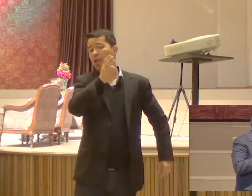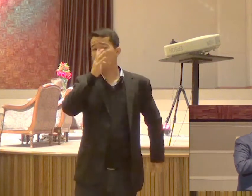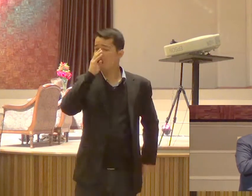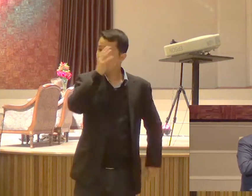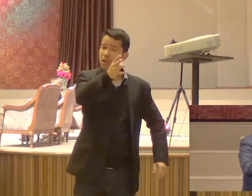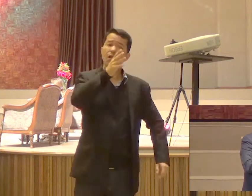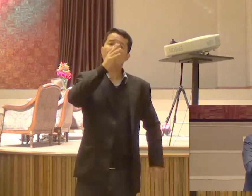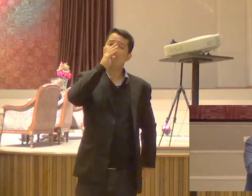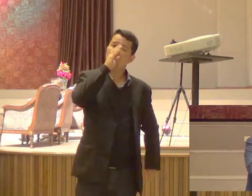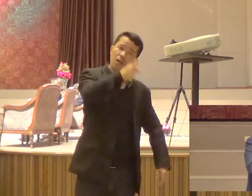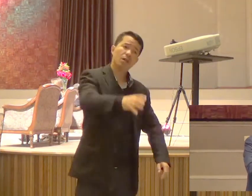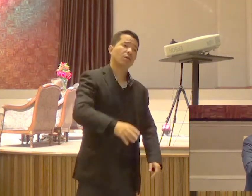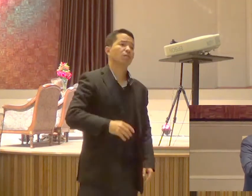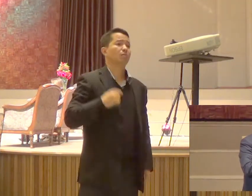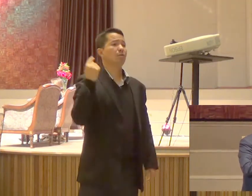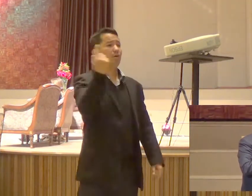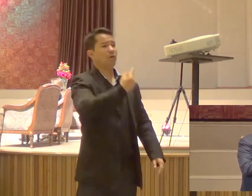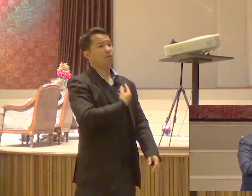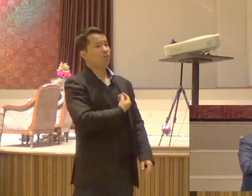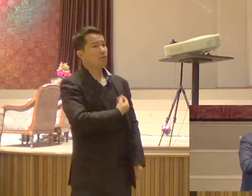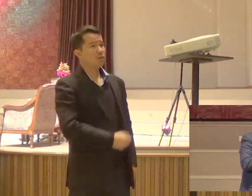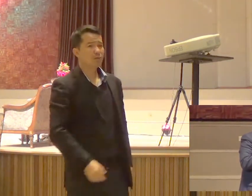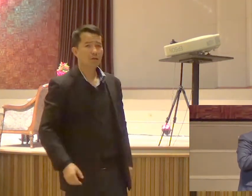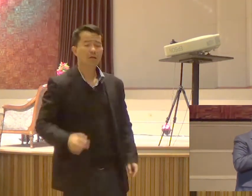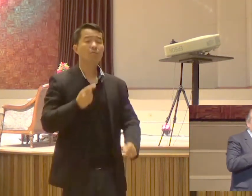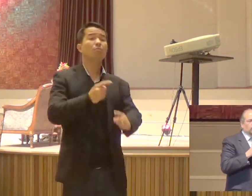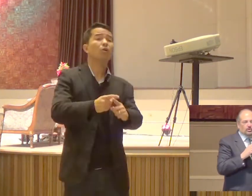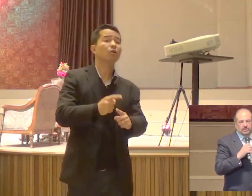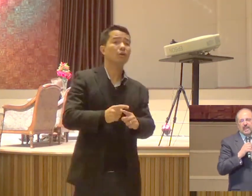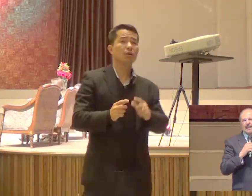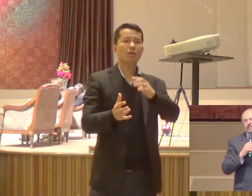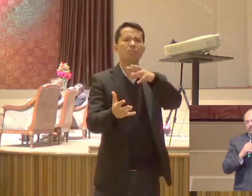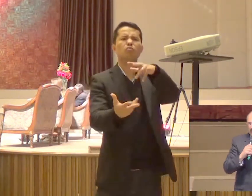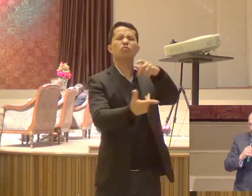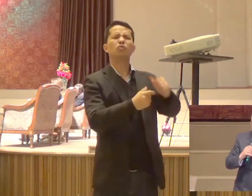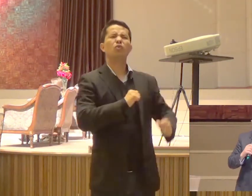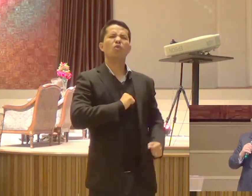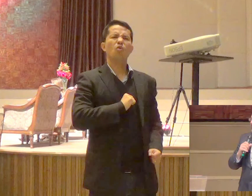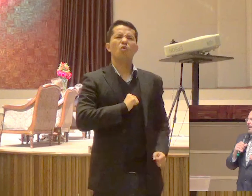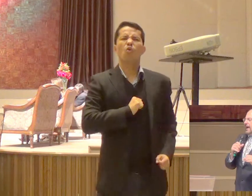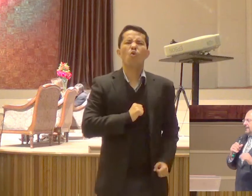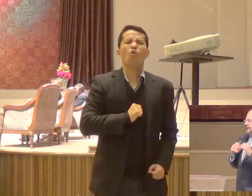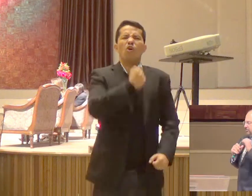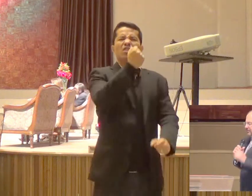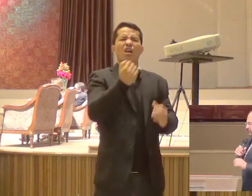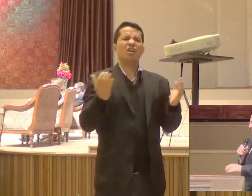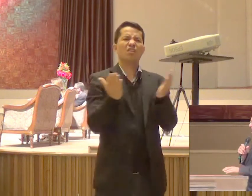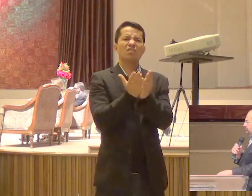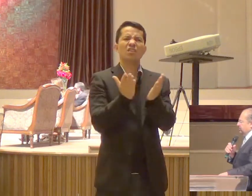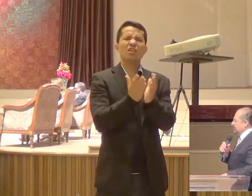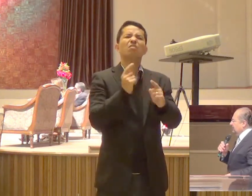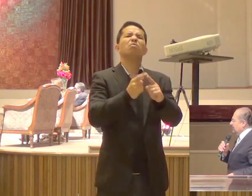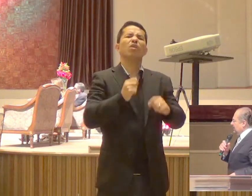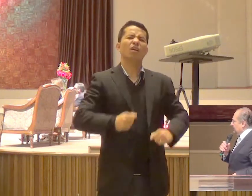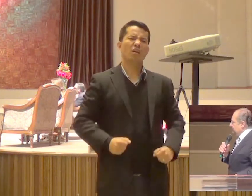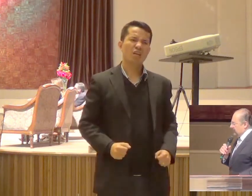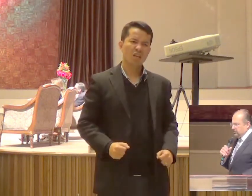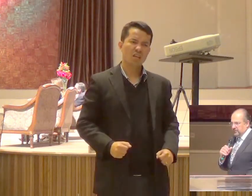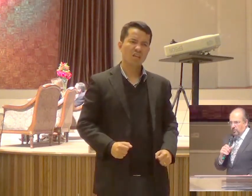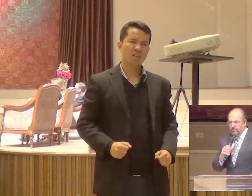Por que? Por que que o mundo Odeia tanto A cristãos Cristãos que não